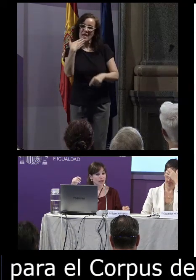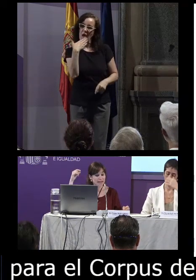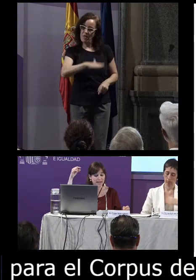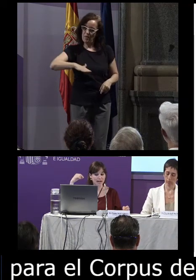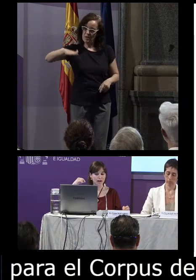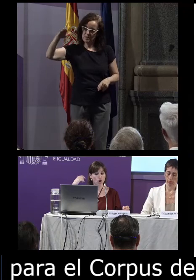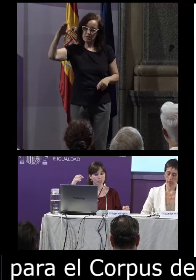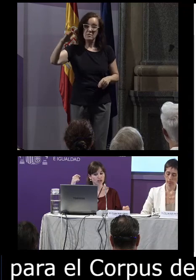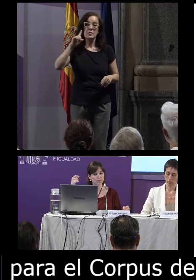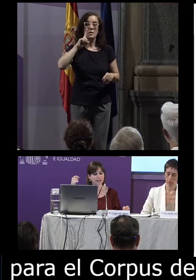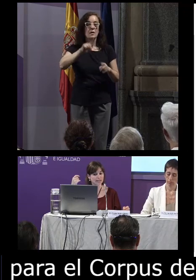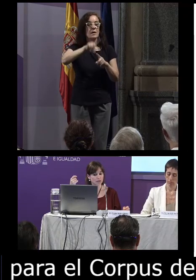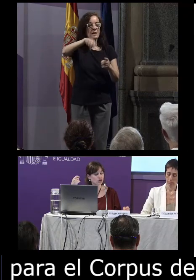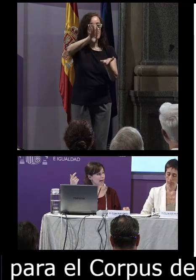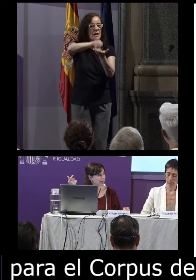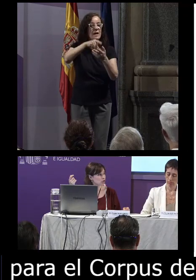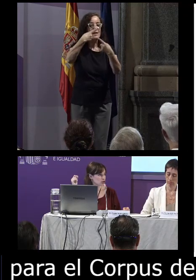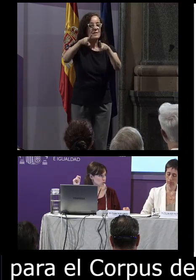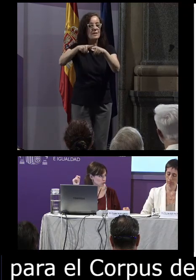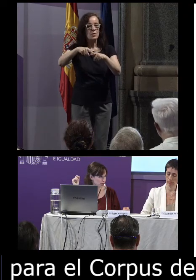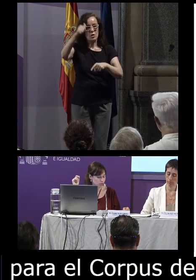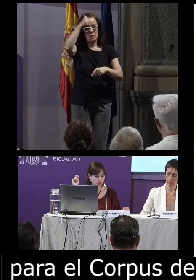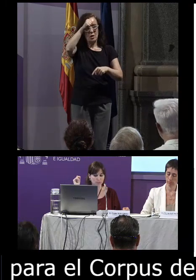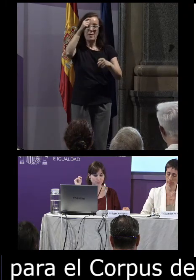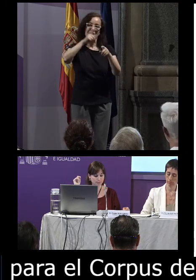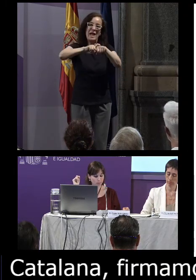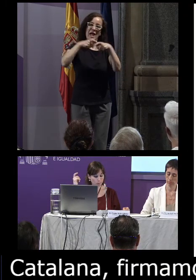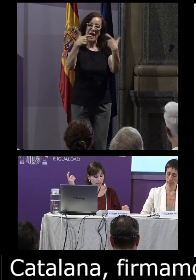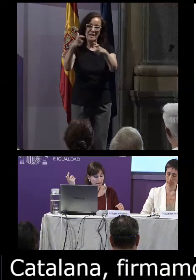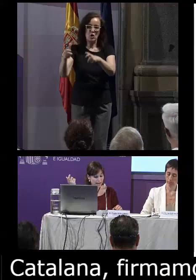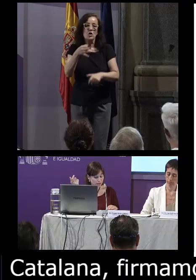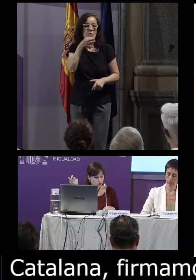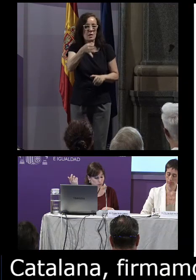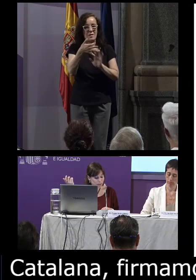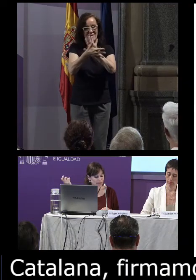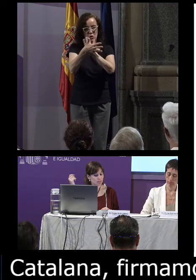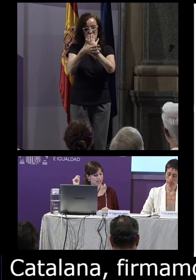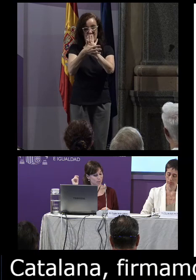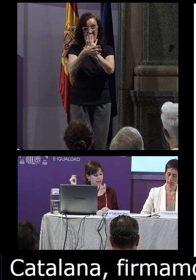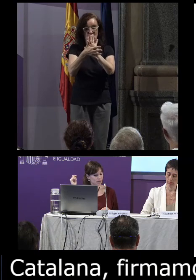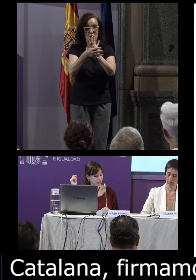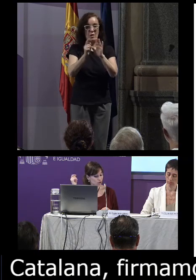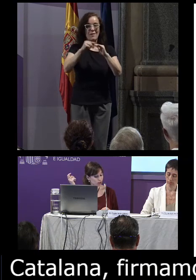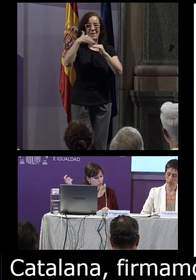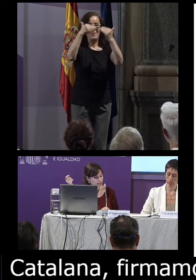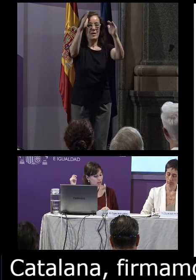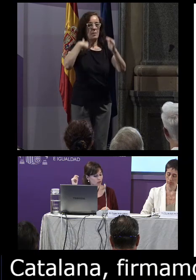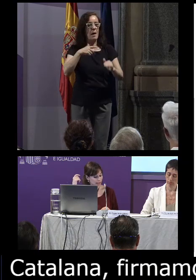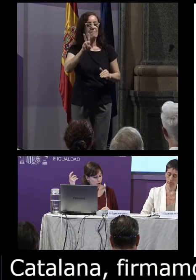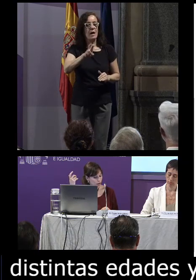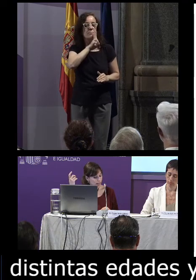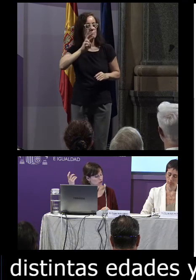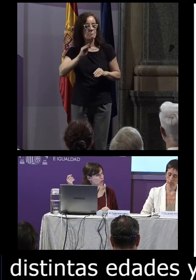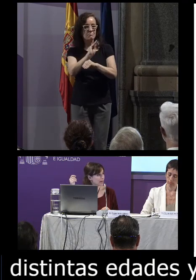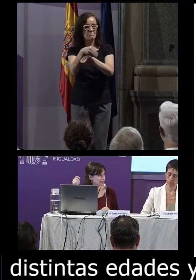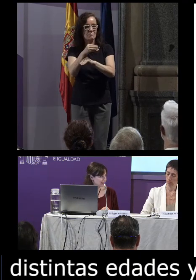y cogemos también distintos géneros discursivos esto nos permite preservar el patrimonio lingüístico de